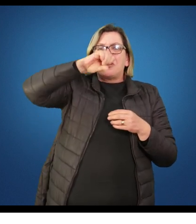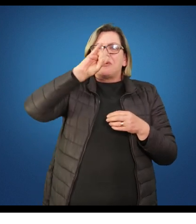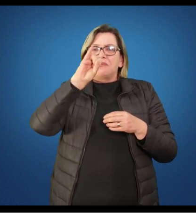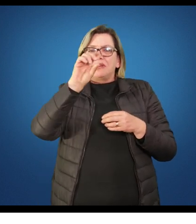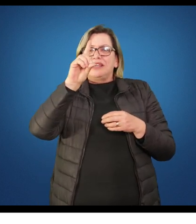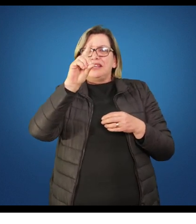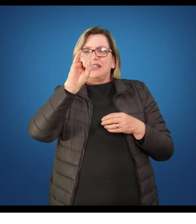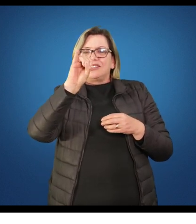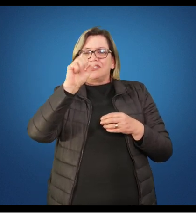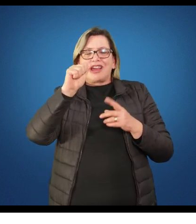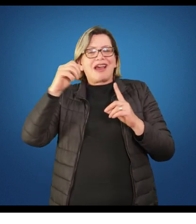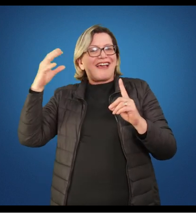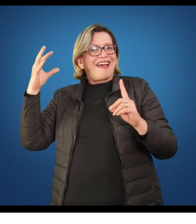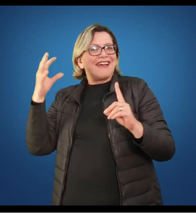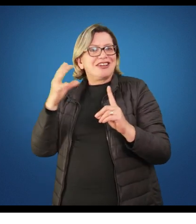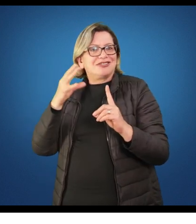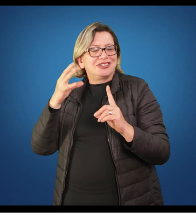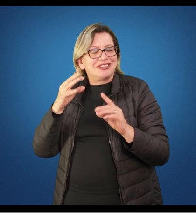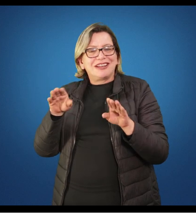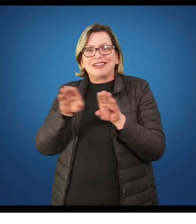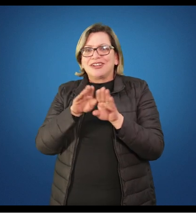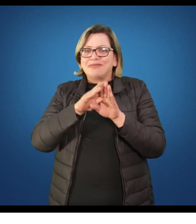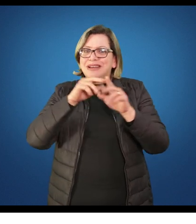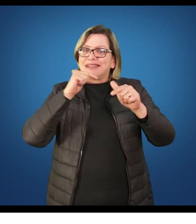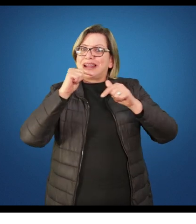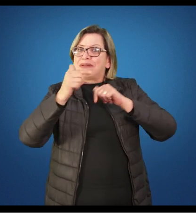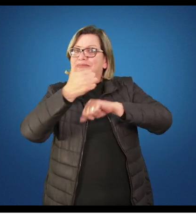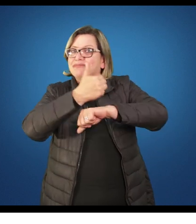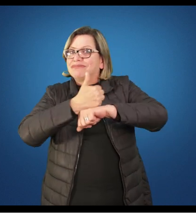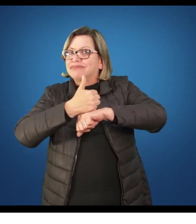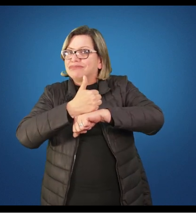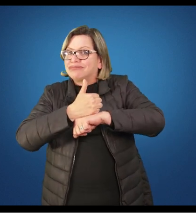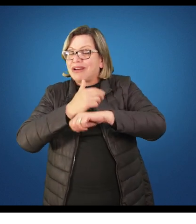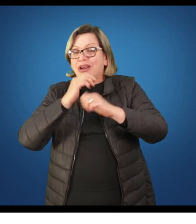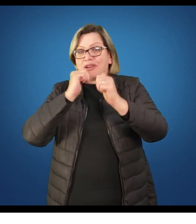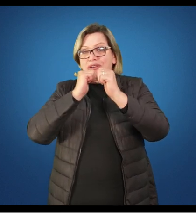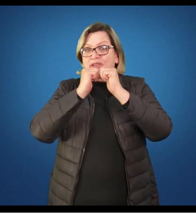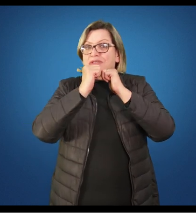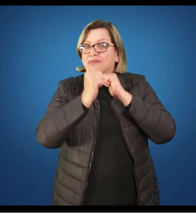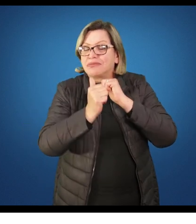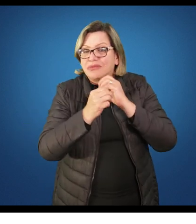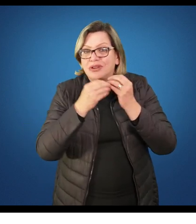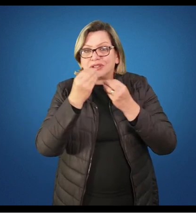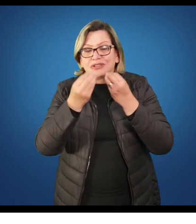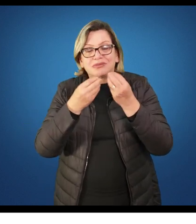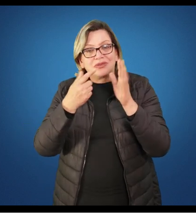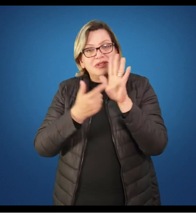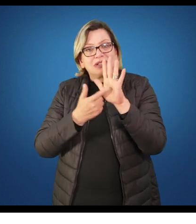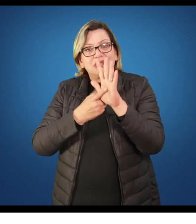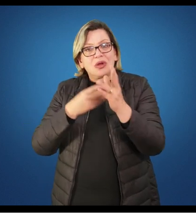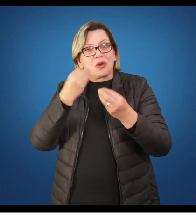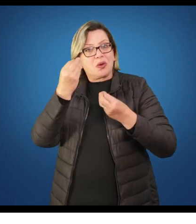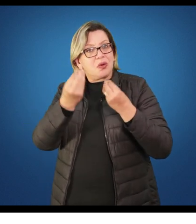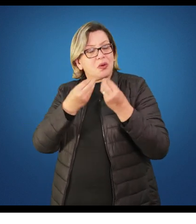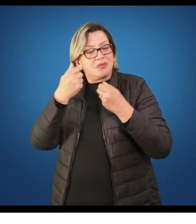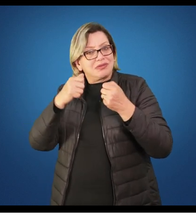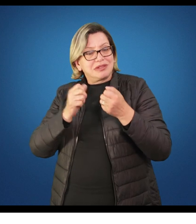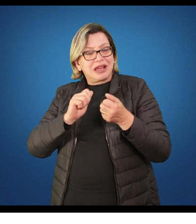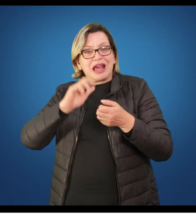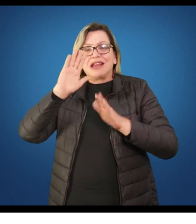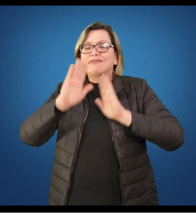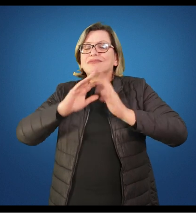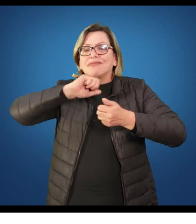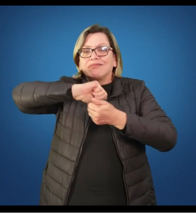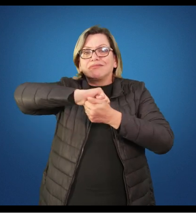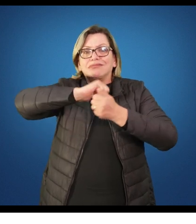enquanto trabalho, o esporte também enquanto desportivização e a necessidade de adaptações de regras, muitas